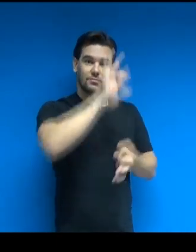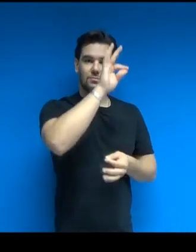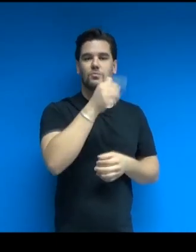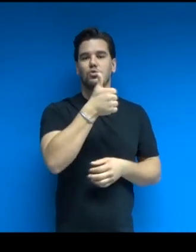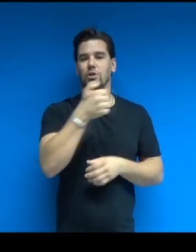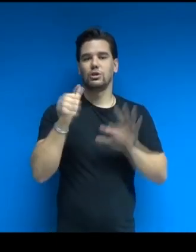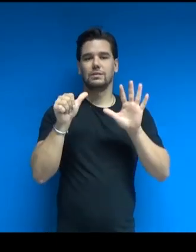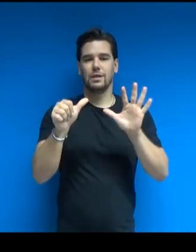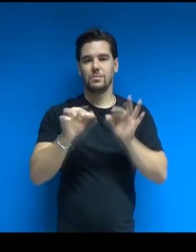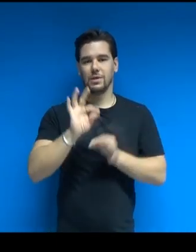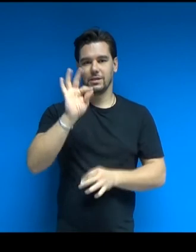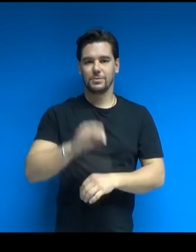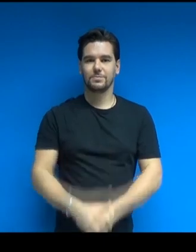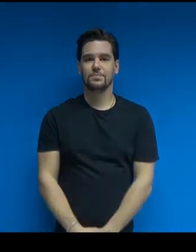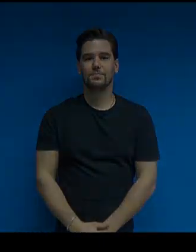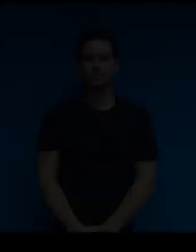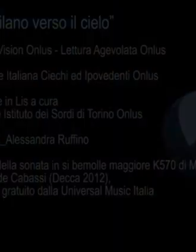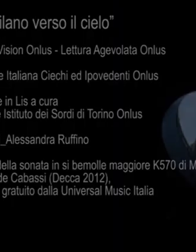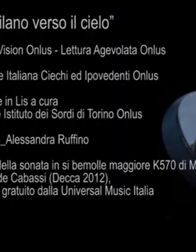complessiva di 106 metri.